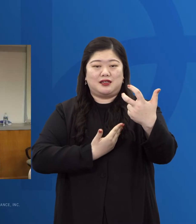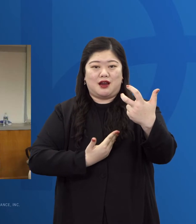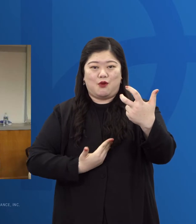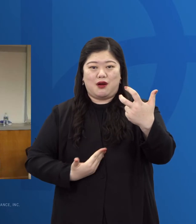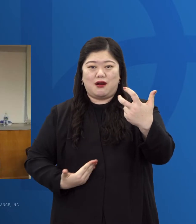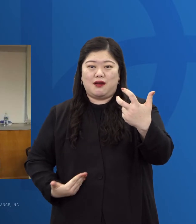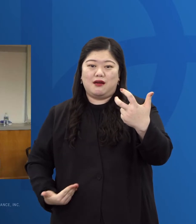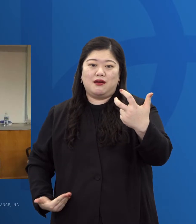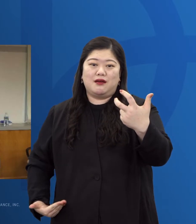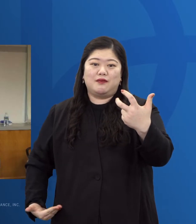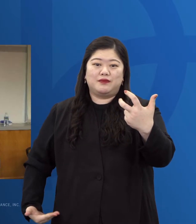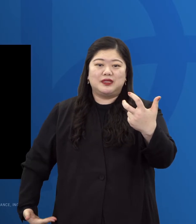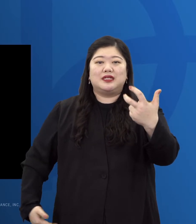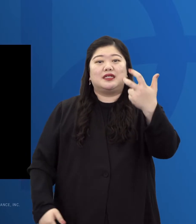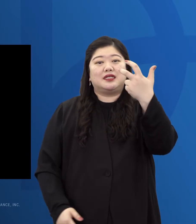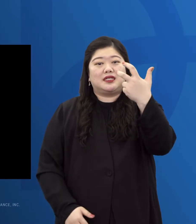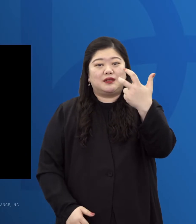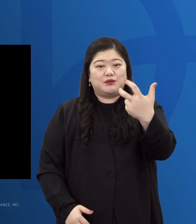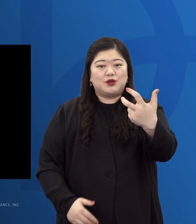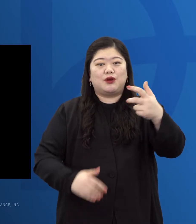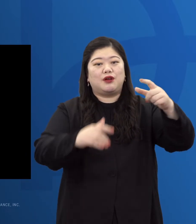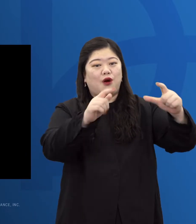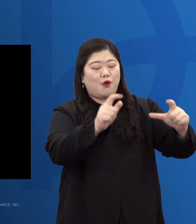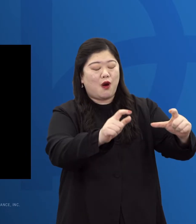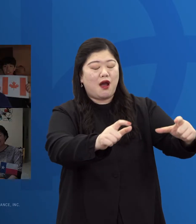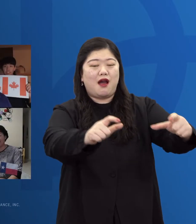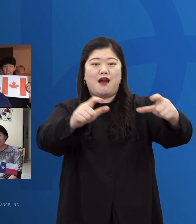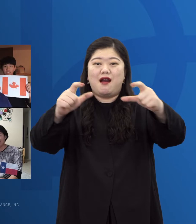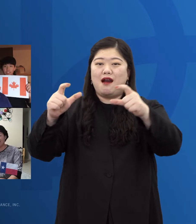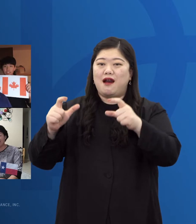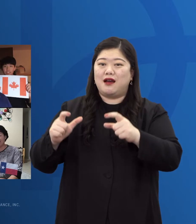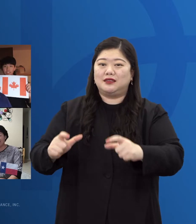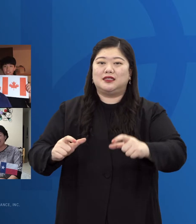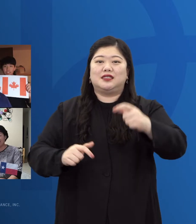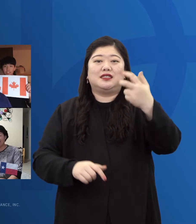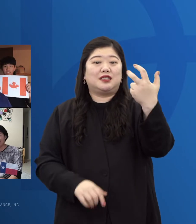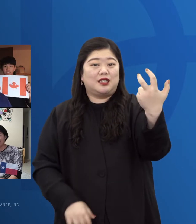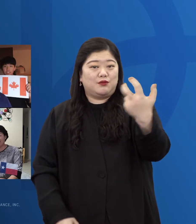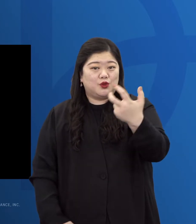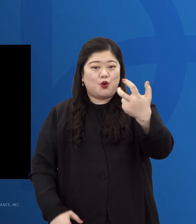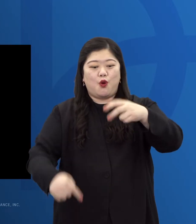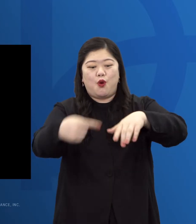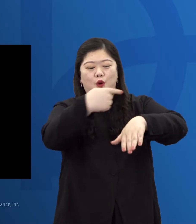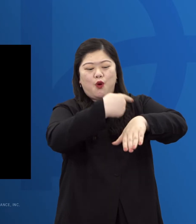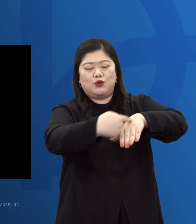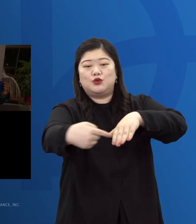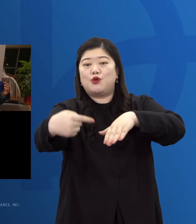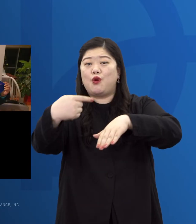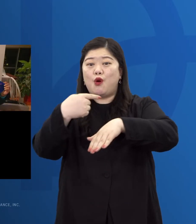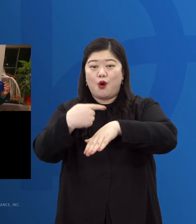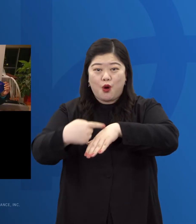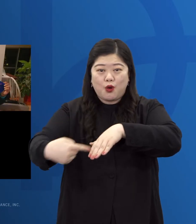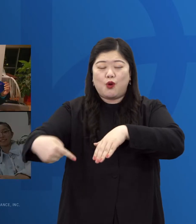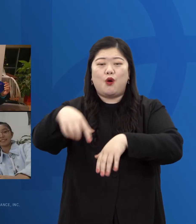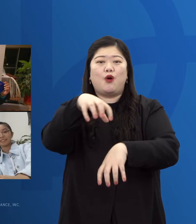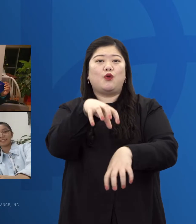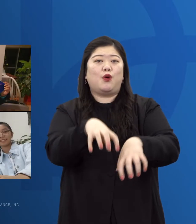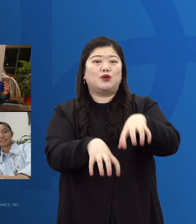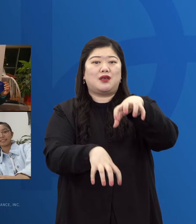제자들 70 지역과 70 종종